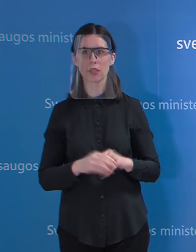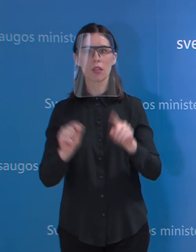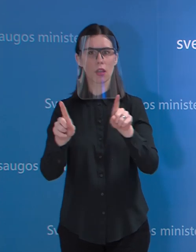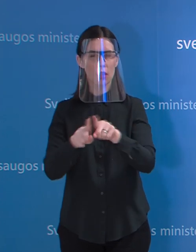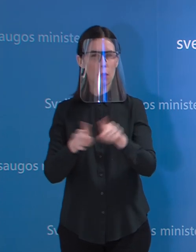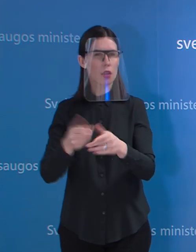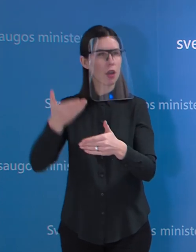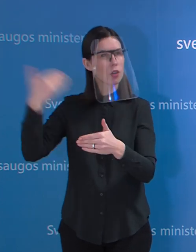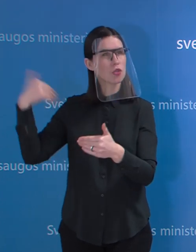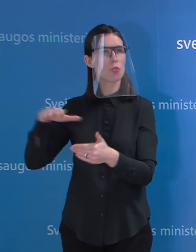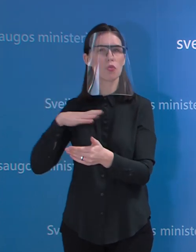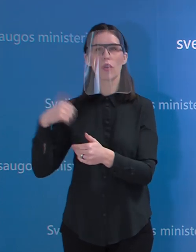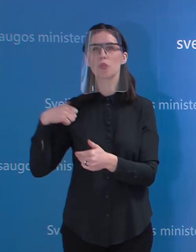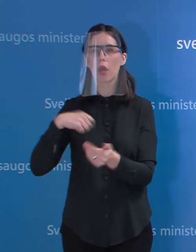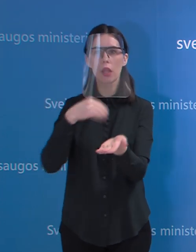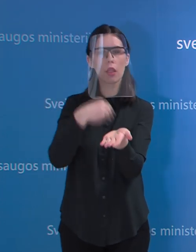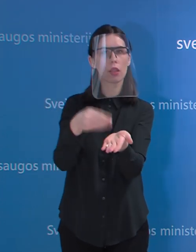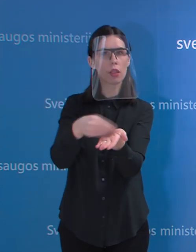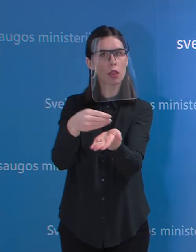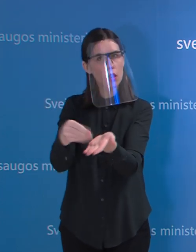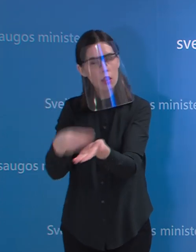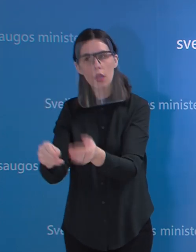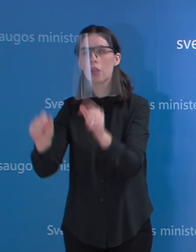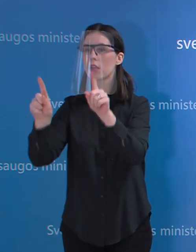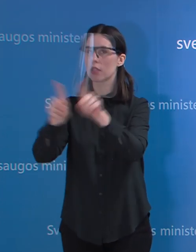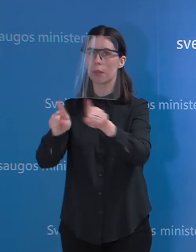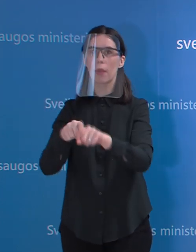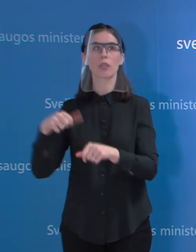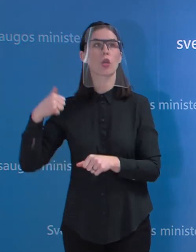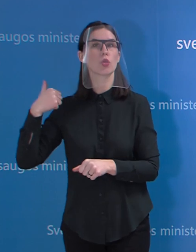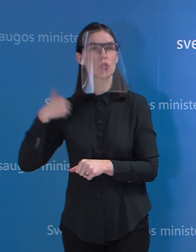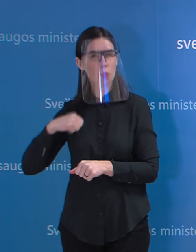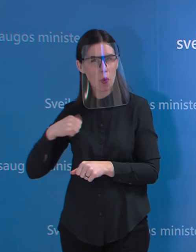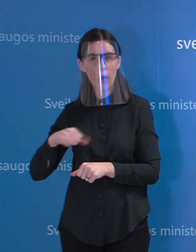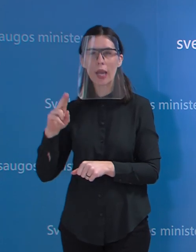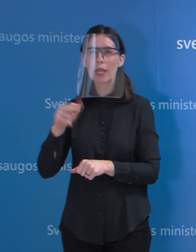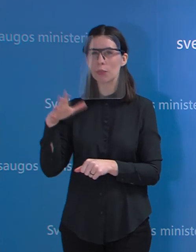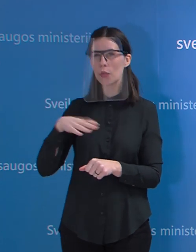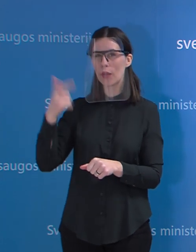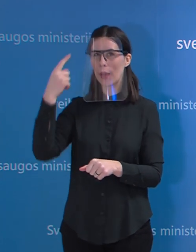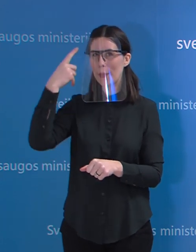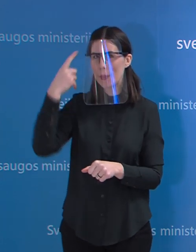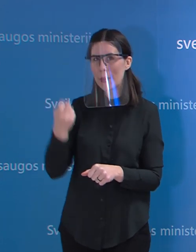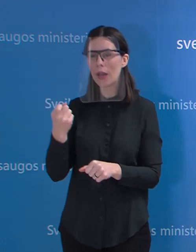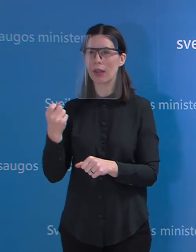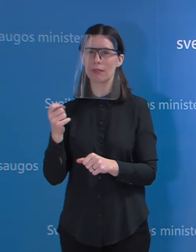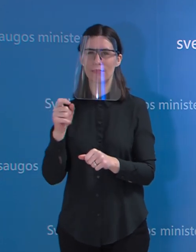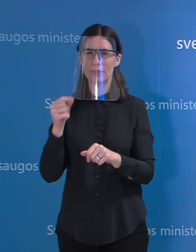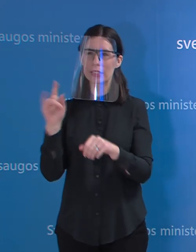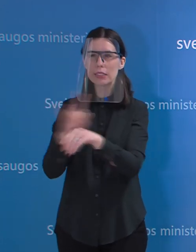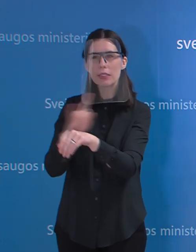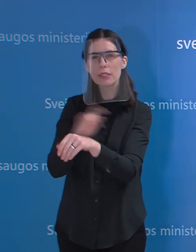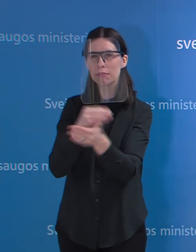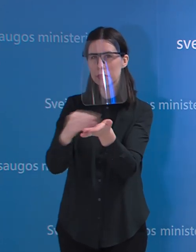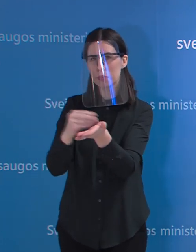vyko ne tik taip pačių žmonių, bet ir matyti tokiu asmenu, kurie šiuo metu akivaizdžiai spekuliuoja ir pelnosi iš